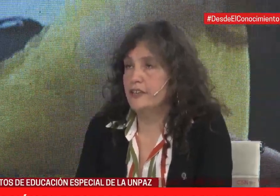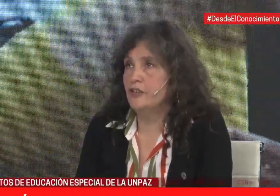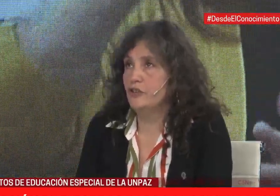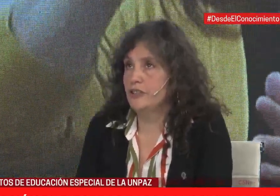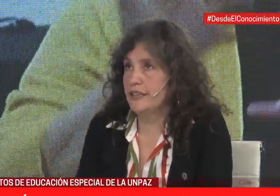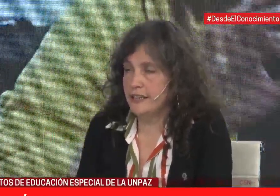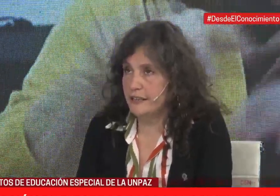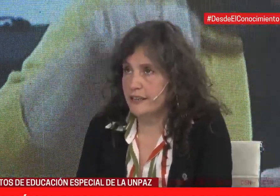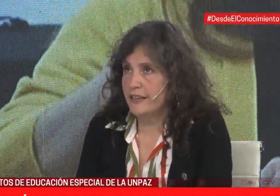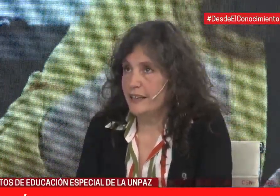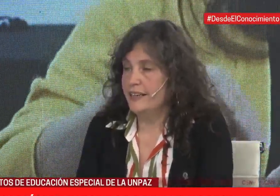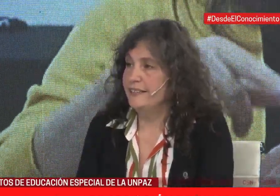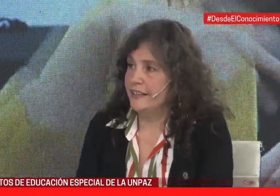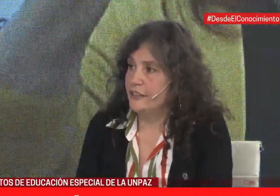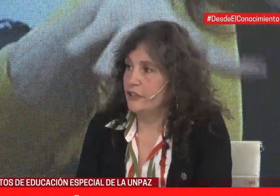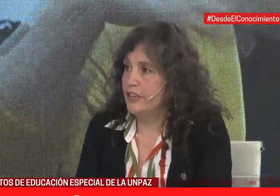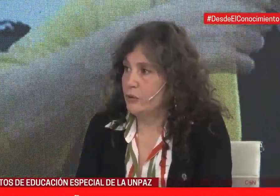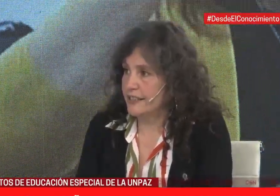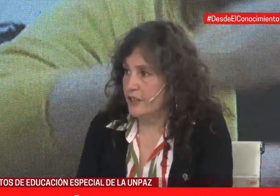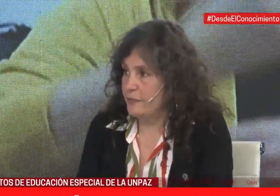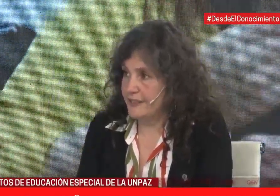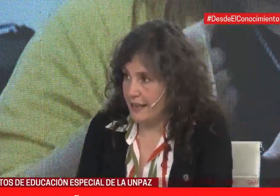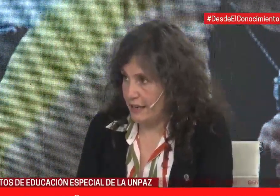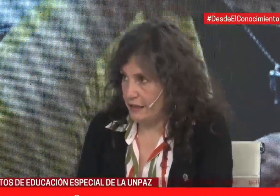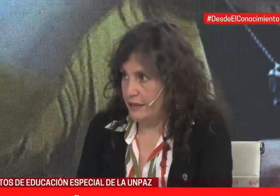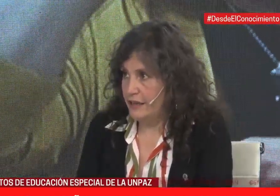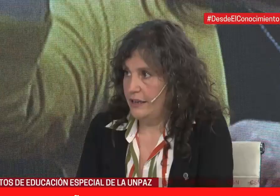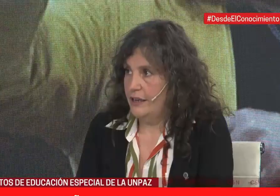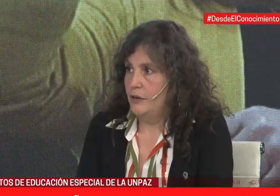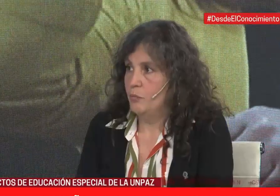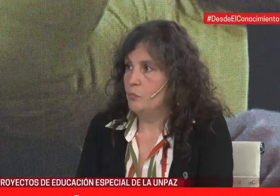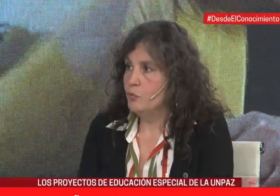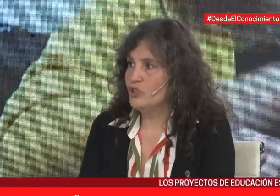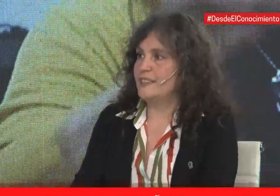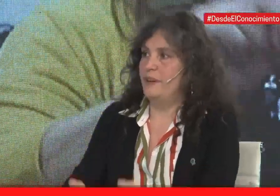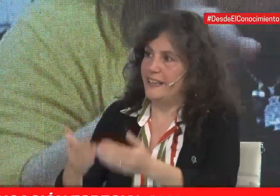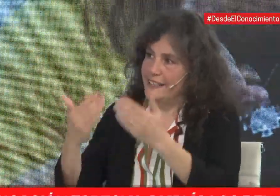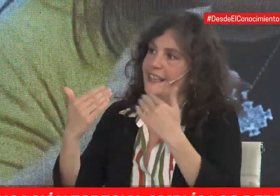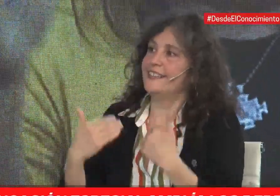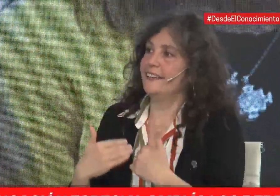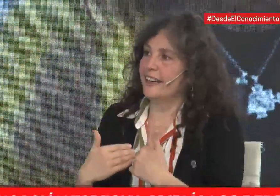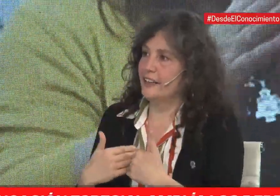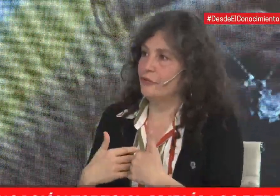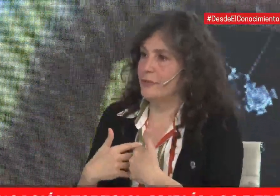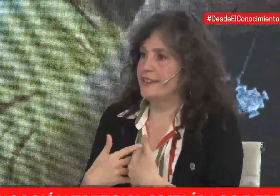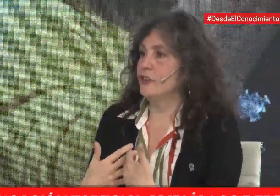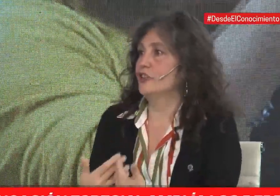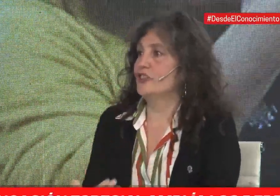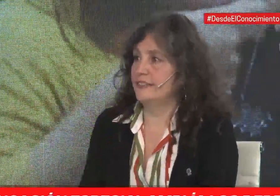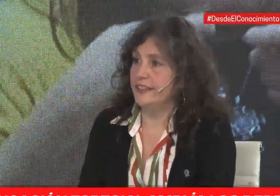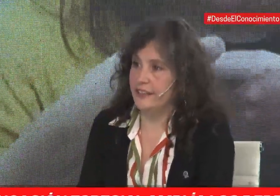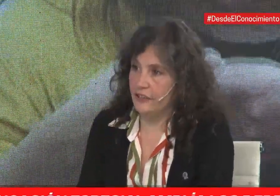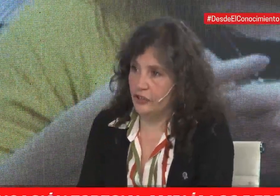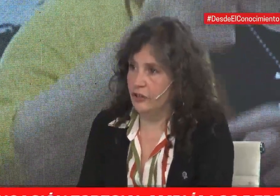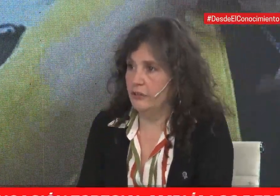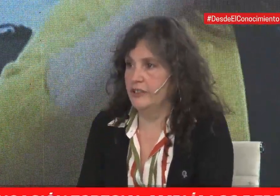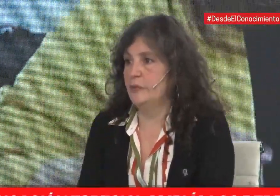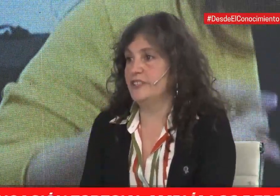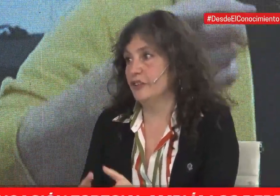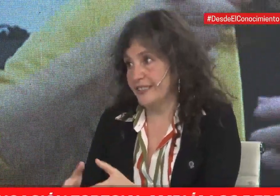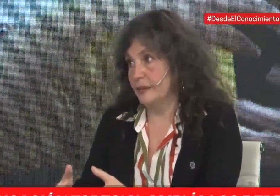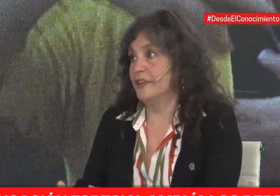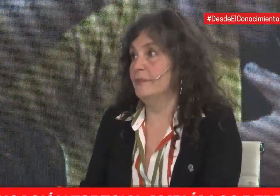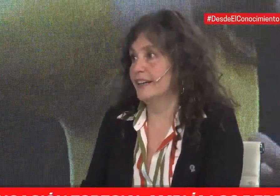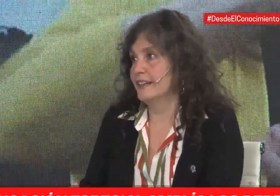universidades no tienen en el terreno de la educación especial mucha experiencia hacia atrás de formación docente. De hecho,